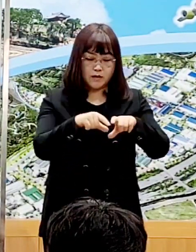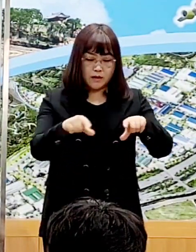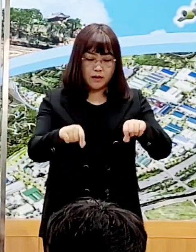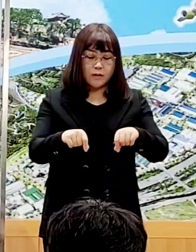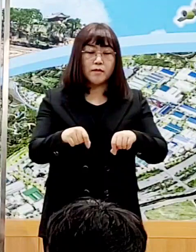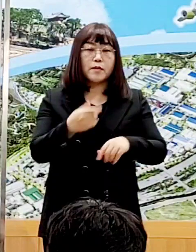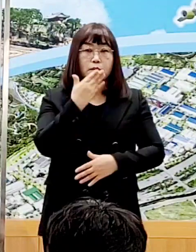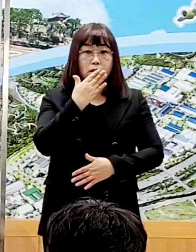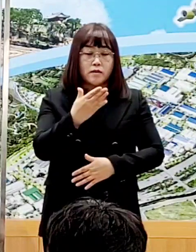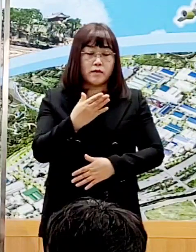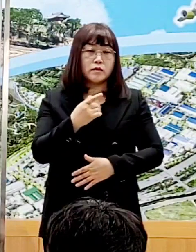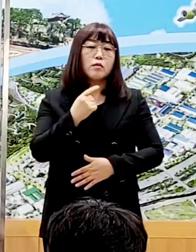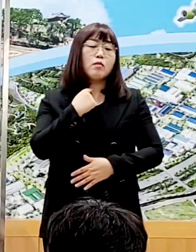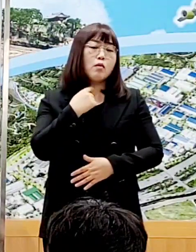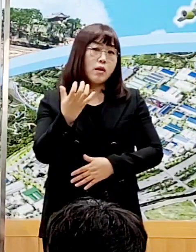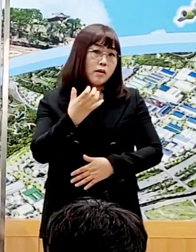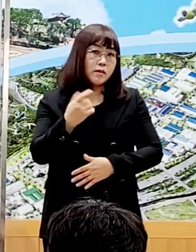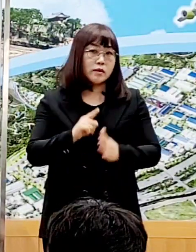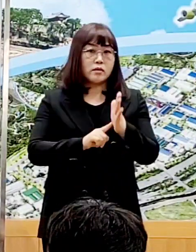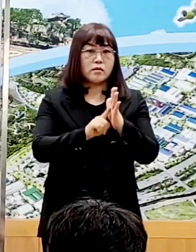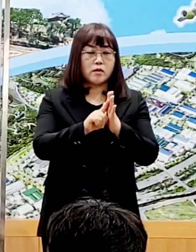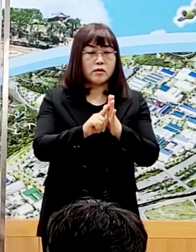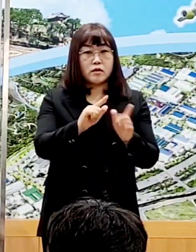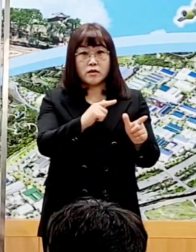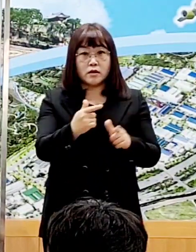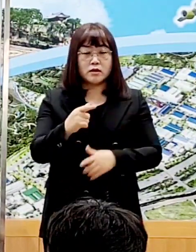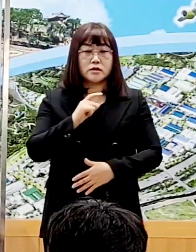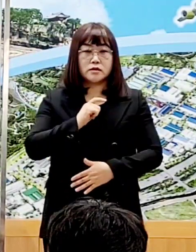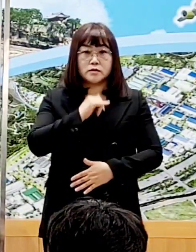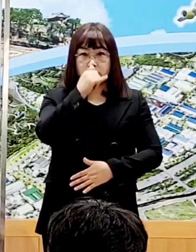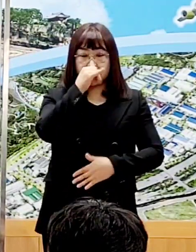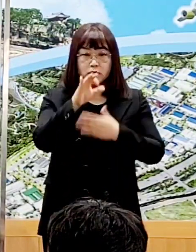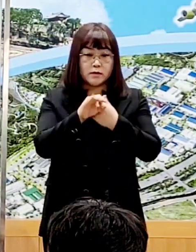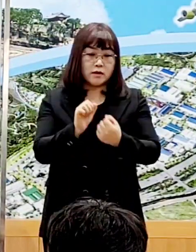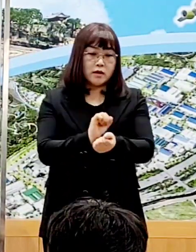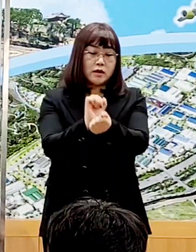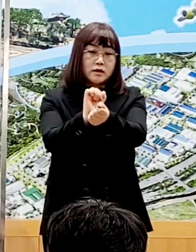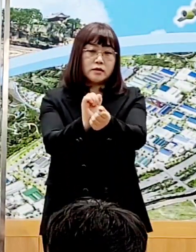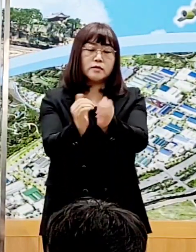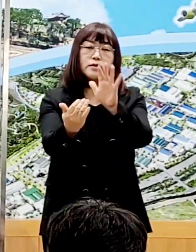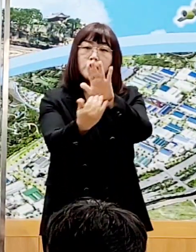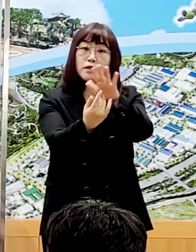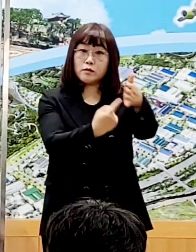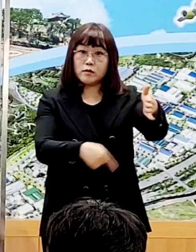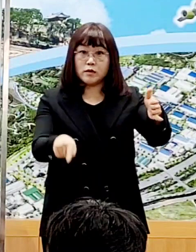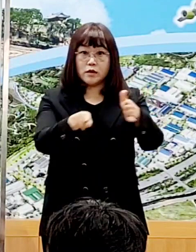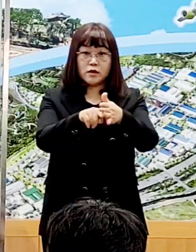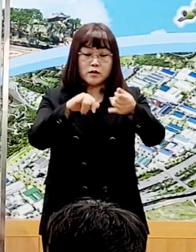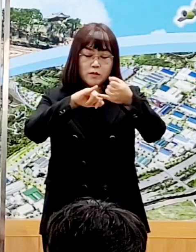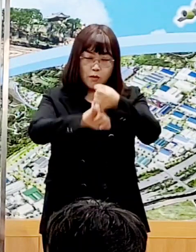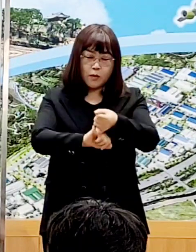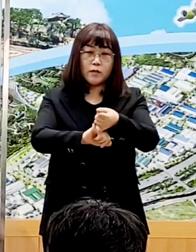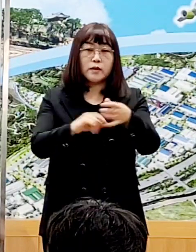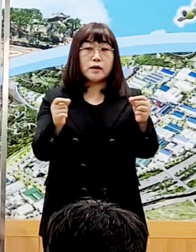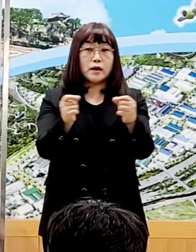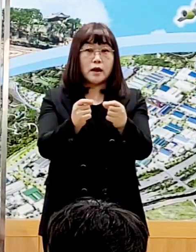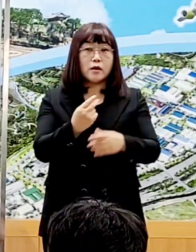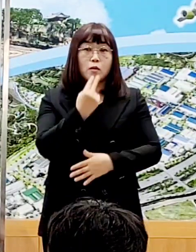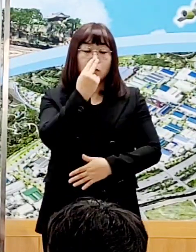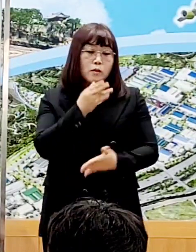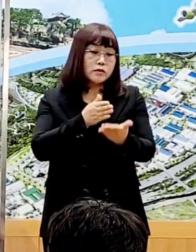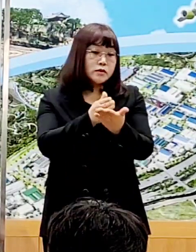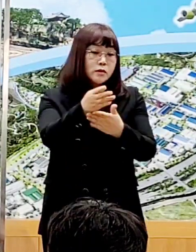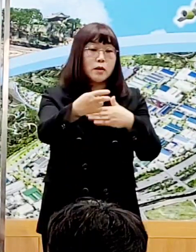기침 등 의심증상이 있다면 감염 전파를 사전 예방하기 위하여 꼭 가까운 호흡기